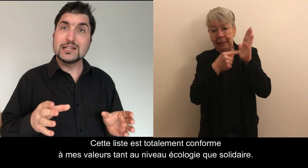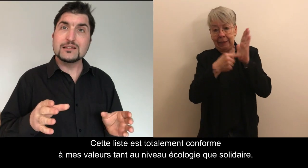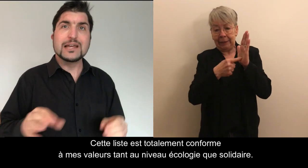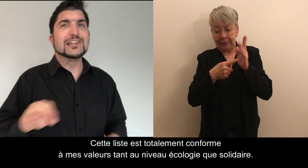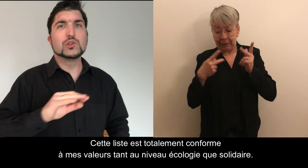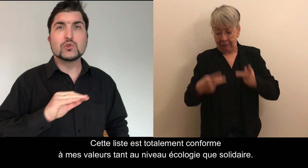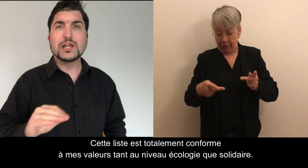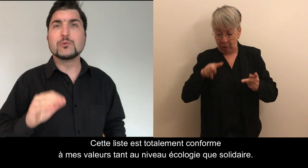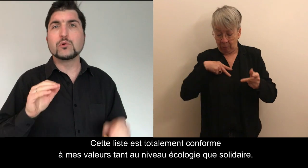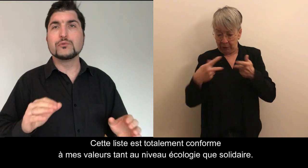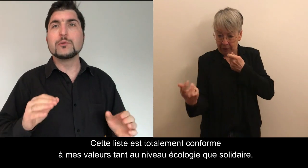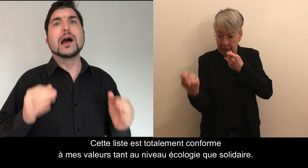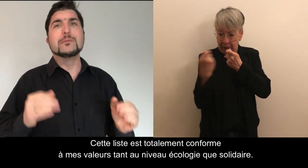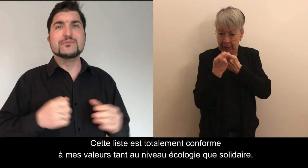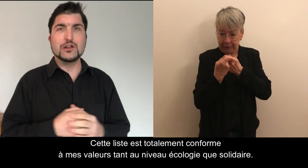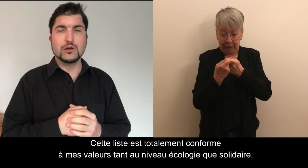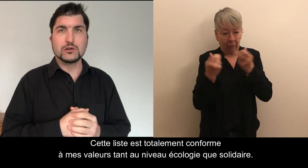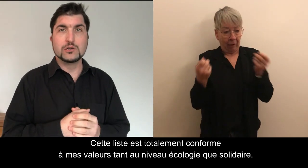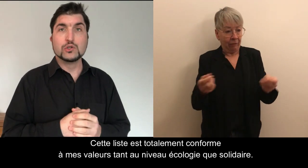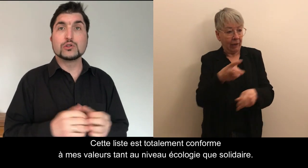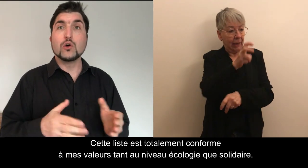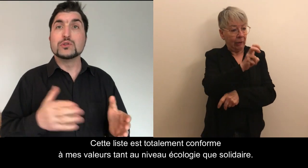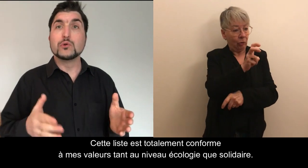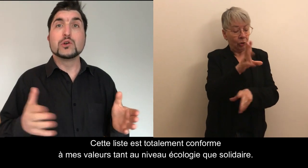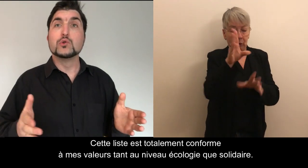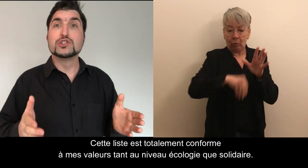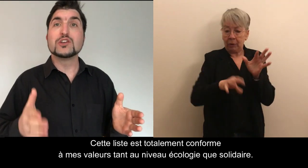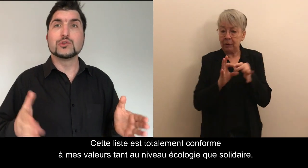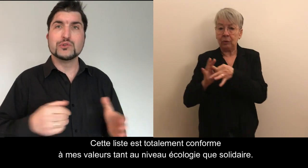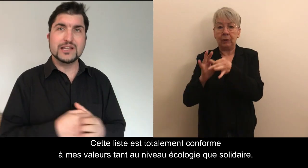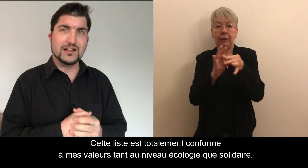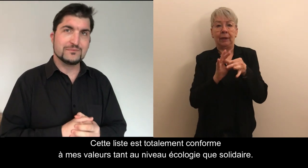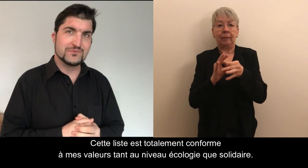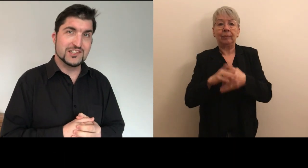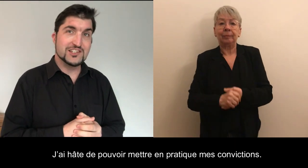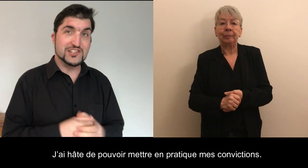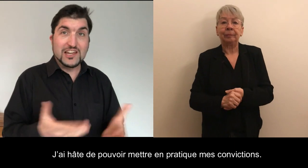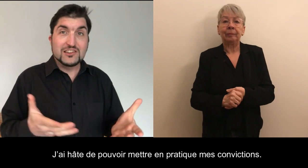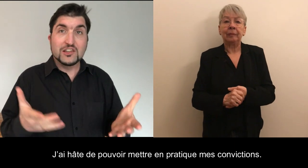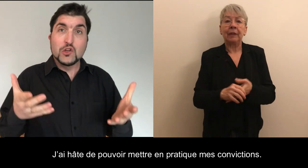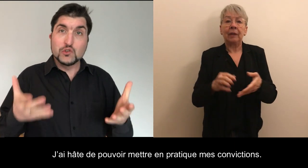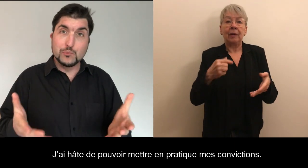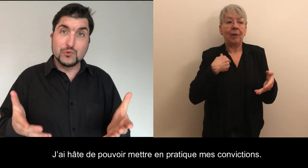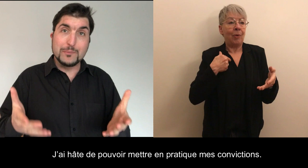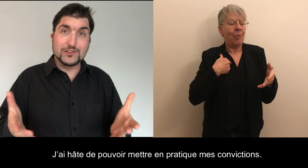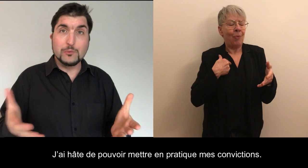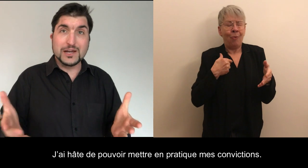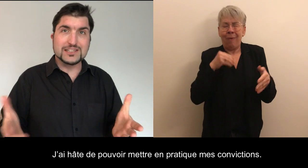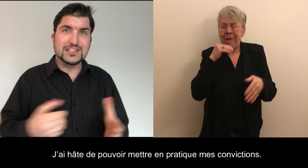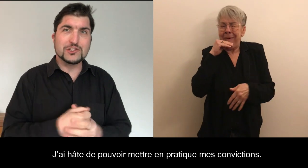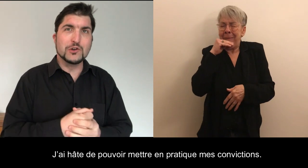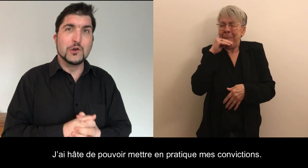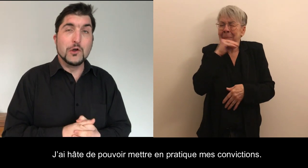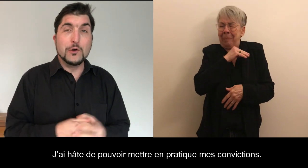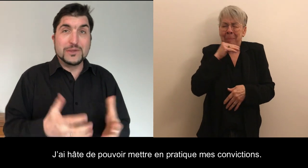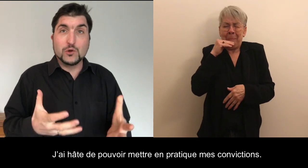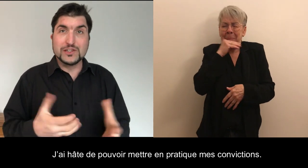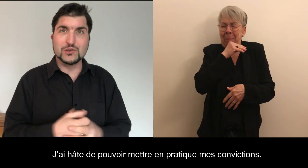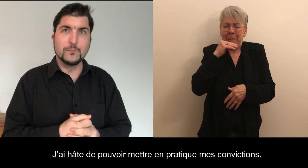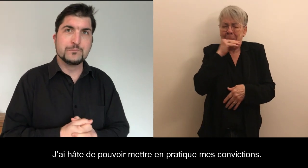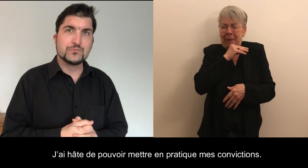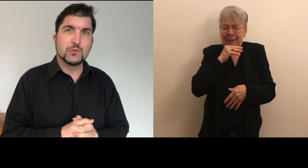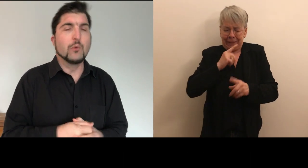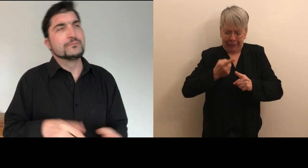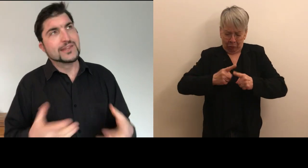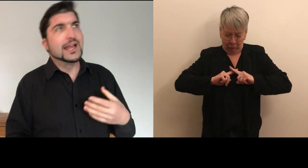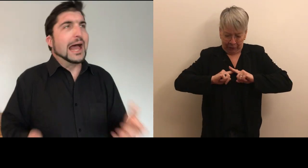Cette liste est totalement conforme à mes valeurs, tant au niveau écologique que solidaire. J'ai hâte de pouvoir mettre en pratique mes